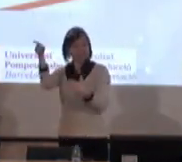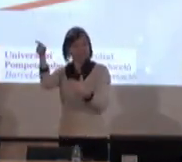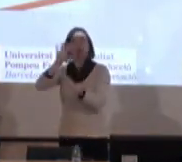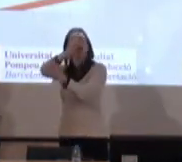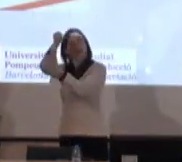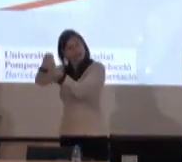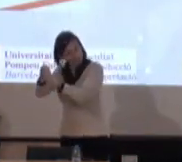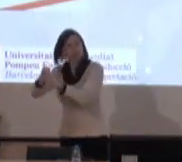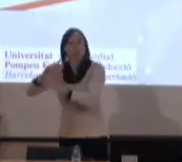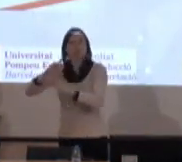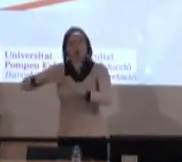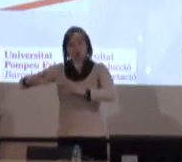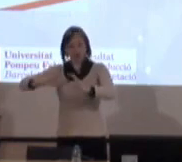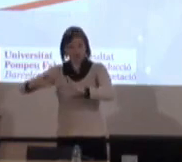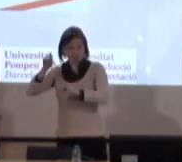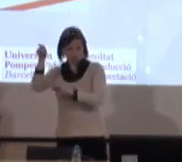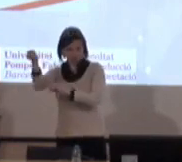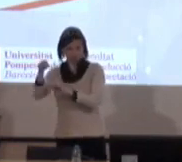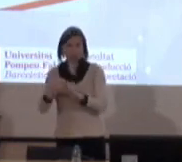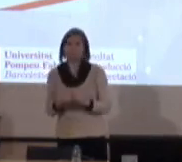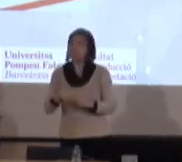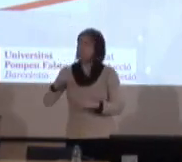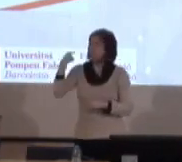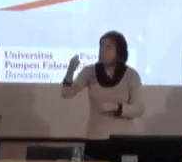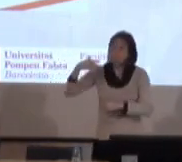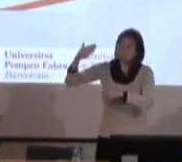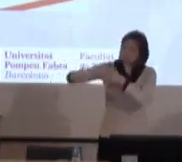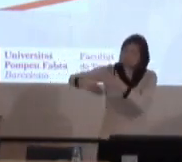treballa a la Biblioteca Cervantes de coordinador.